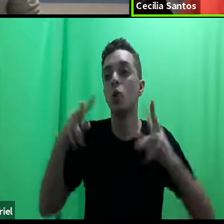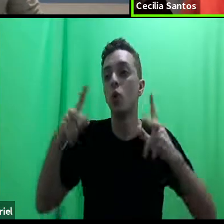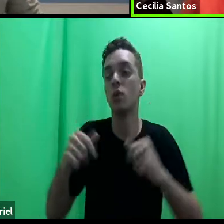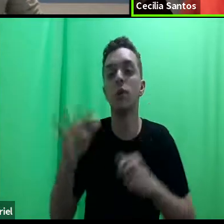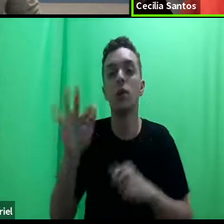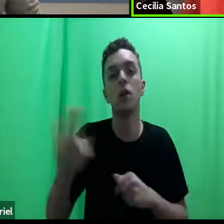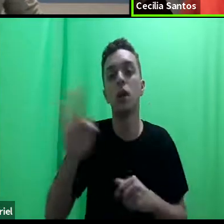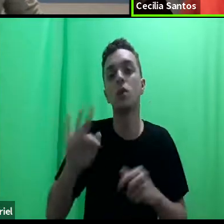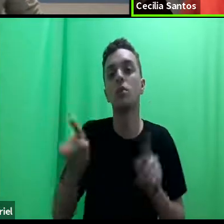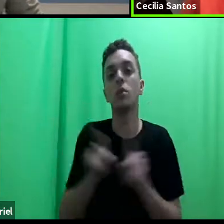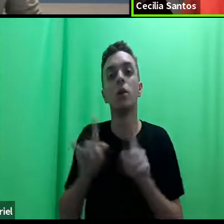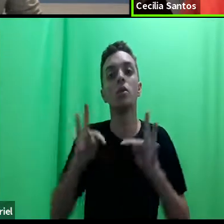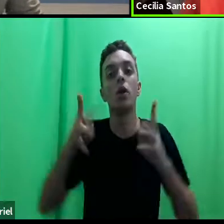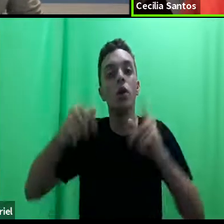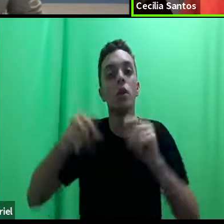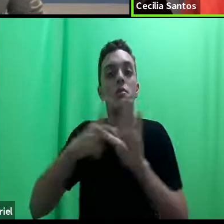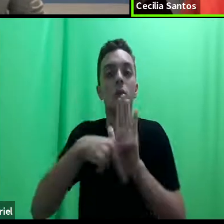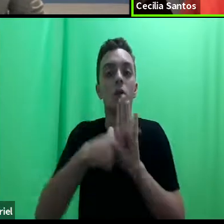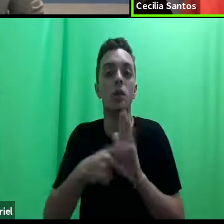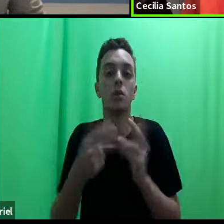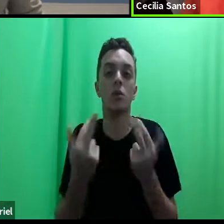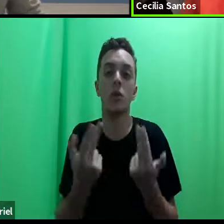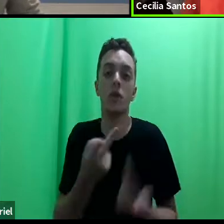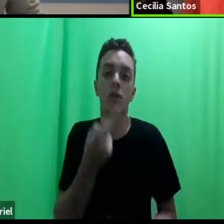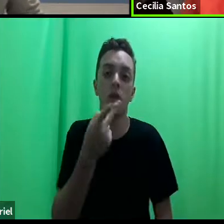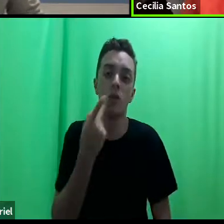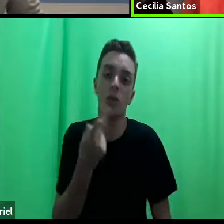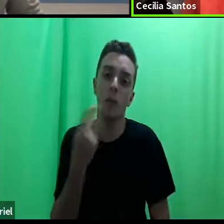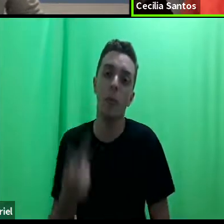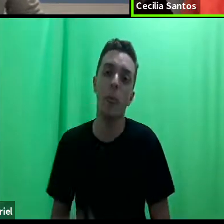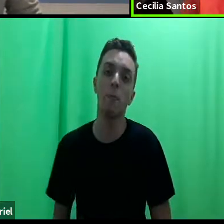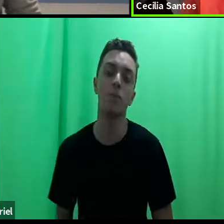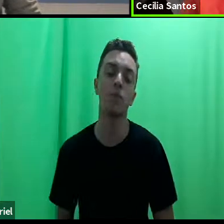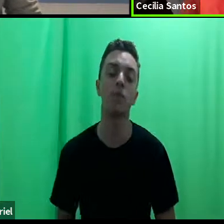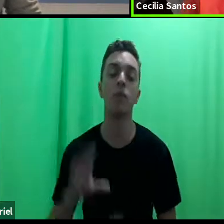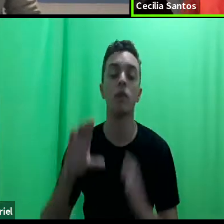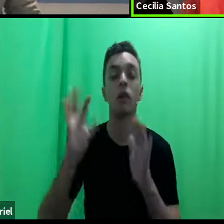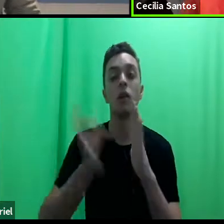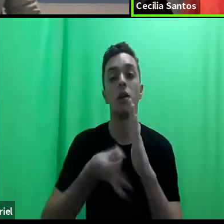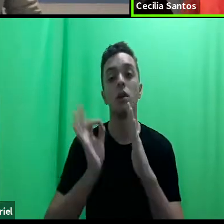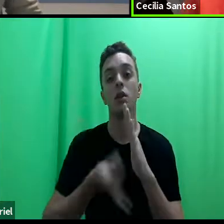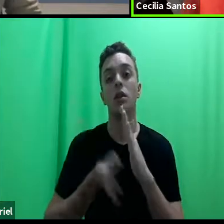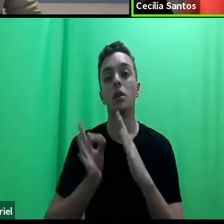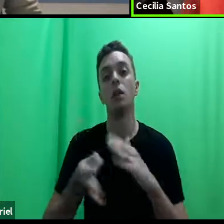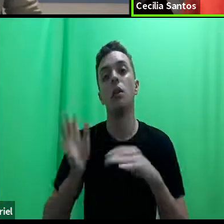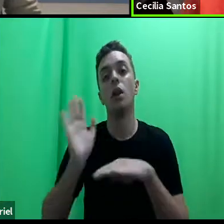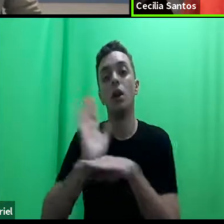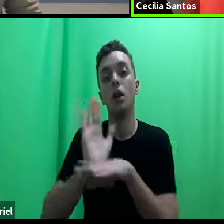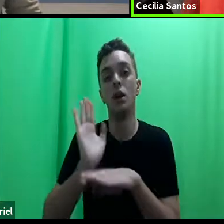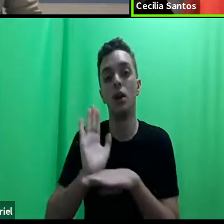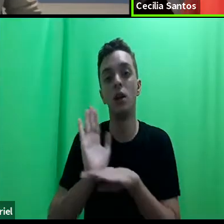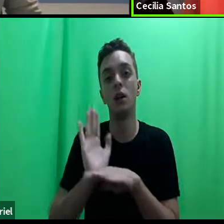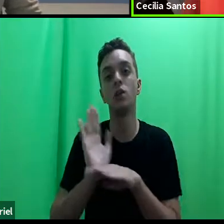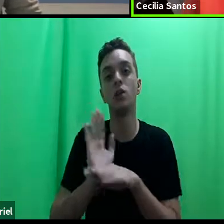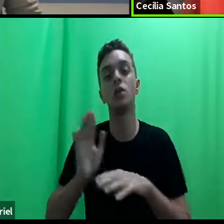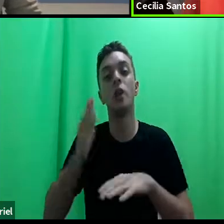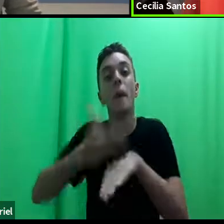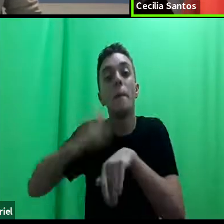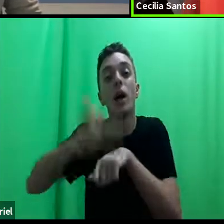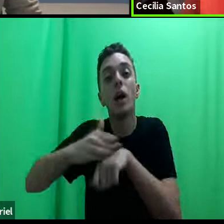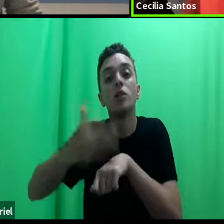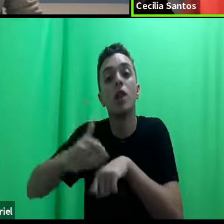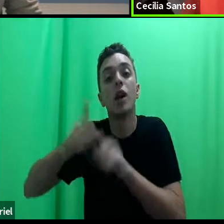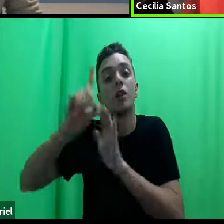até pelo que você mencionou agora, as clínicas, elas ajudam, não é? Os estudantes a praticarem o direito,